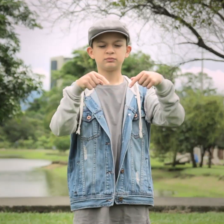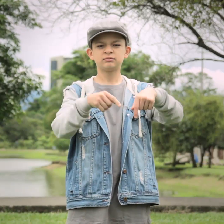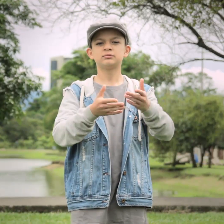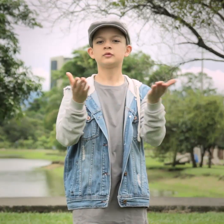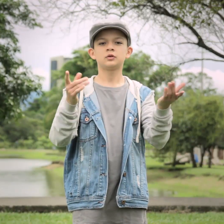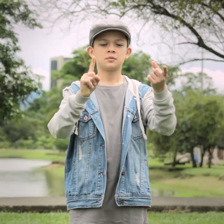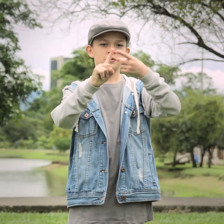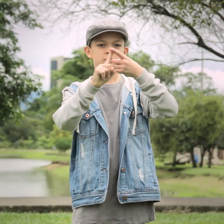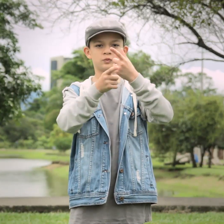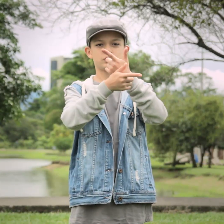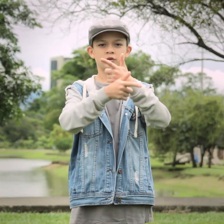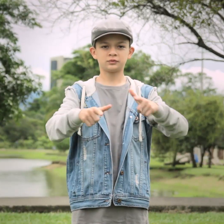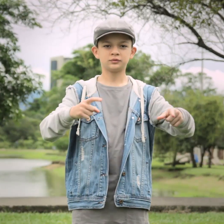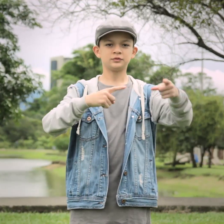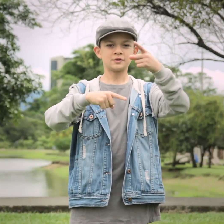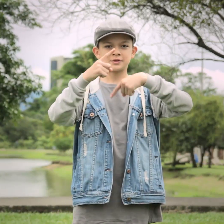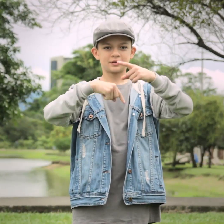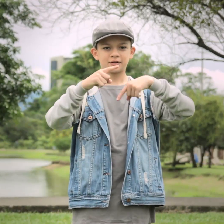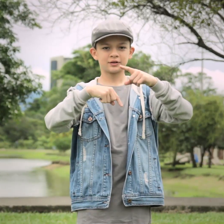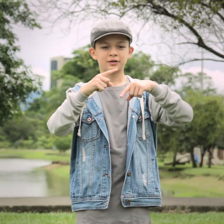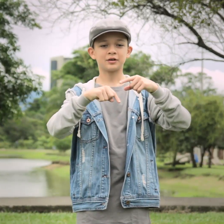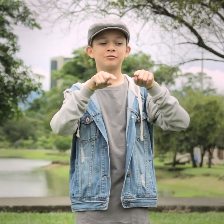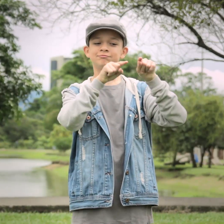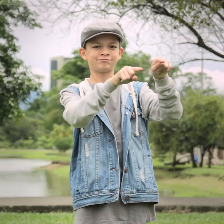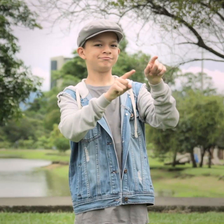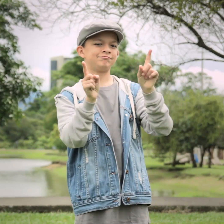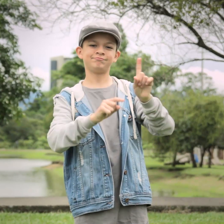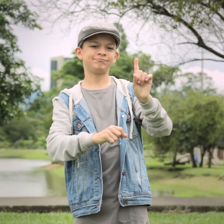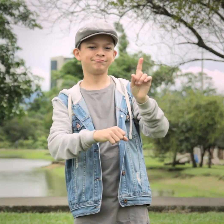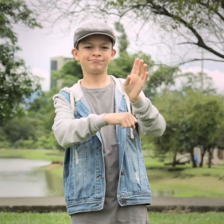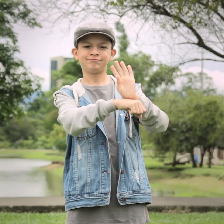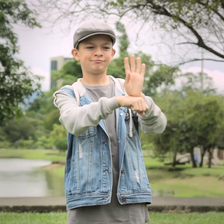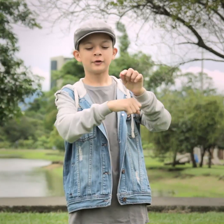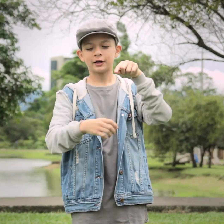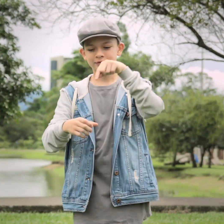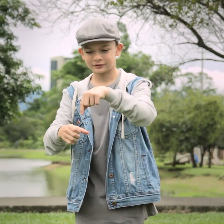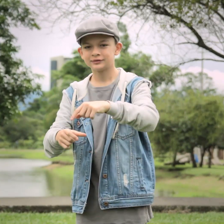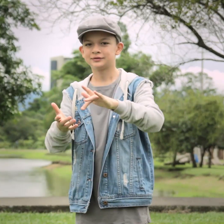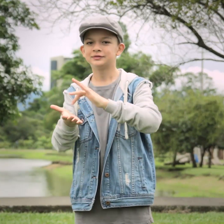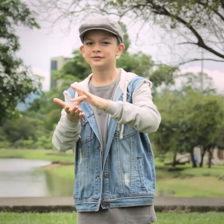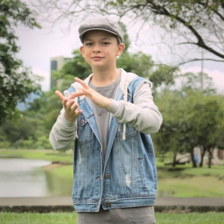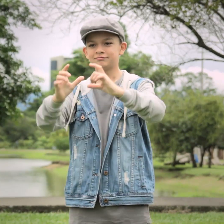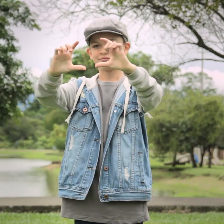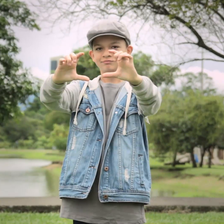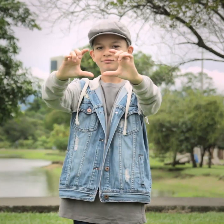Lescope. Es la primera lengua de señas para televisión, pero no está en televisión. Está en la tableta o en el teléfono.